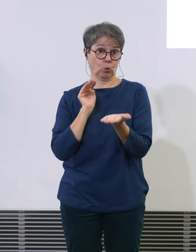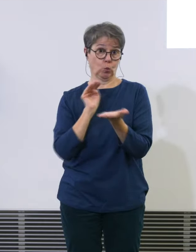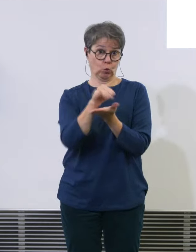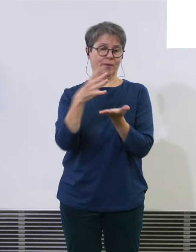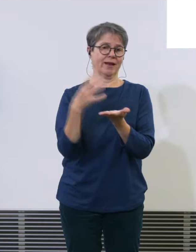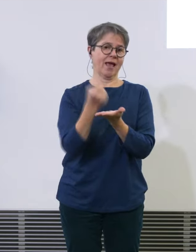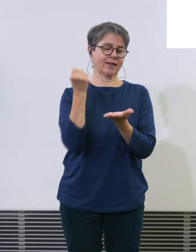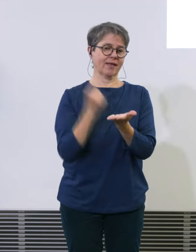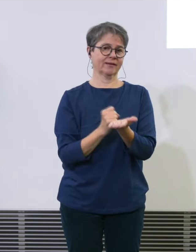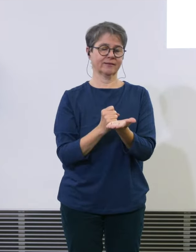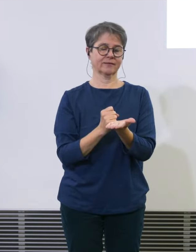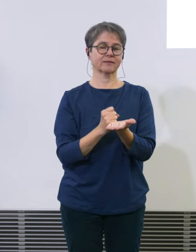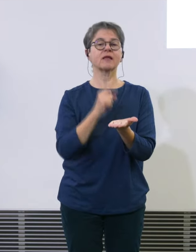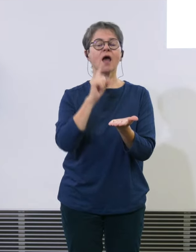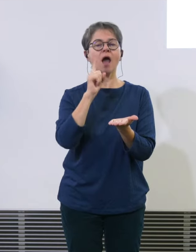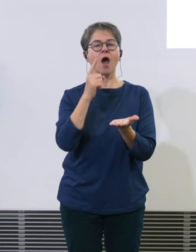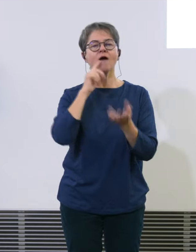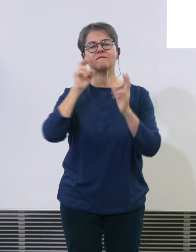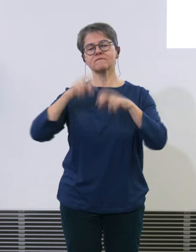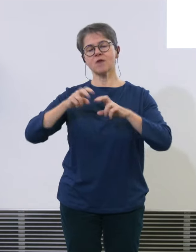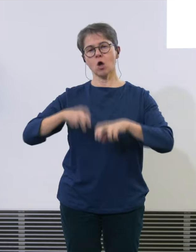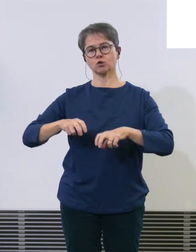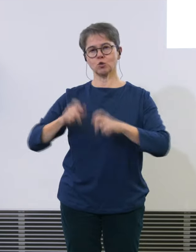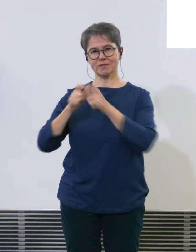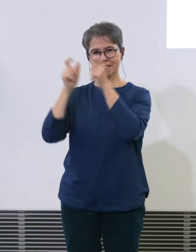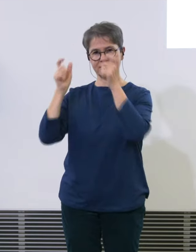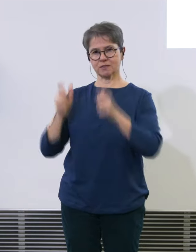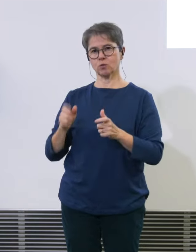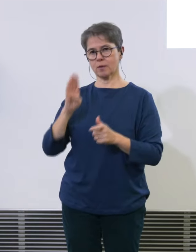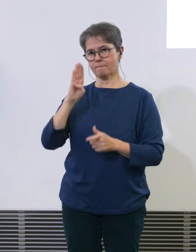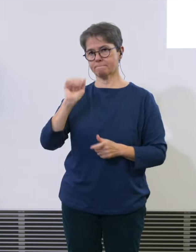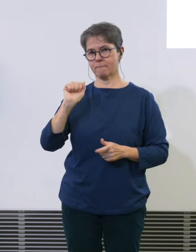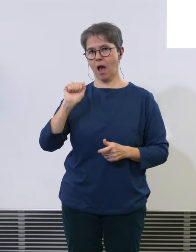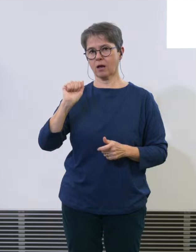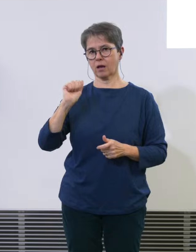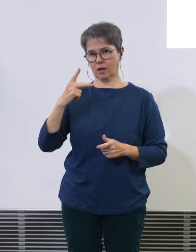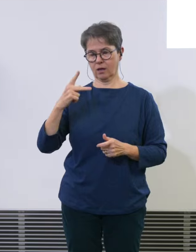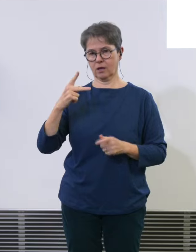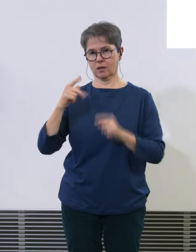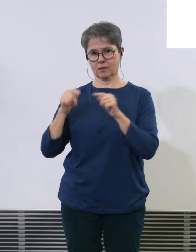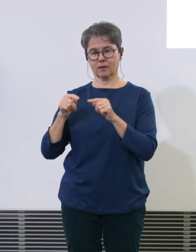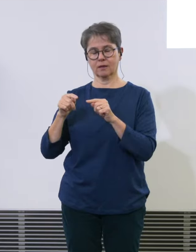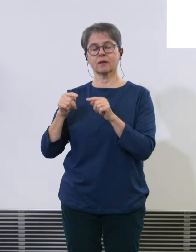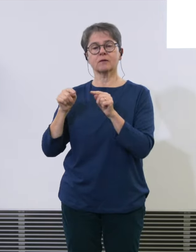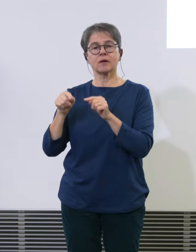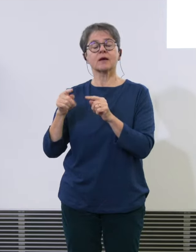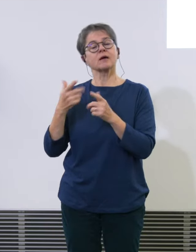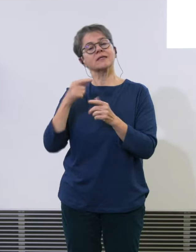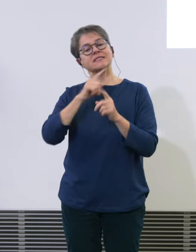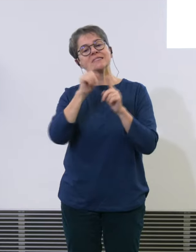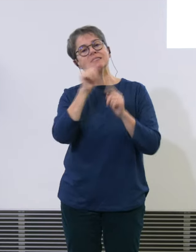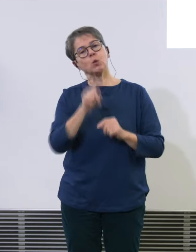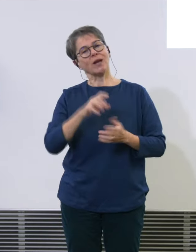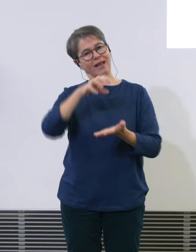Nach dem Forschungsinstitut BAC Economics befindet sich Zürich im europäischen Vergleich in Bezug auf die weltweite